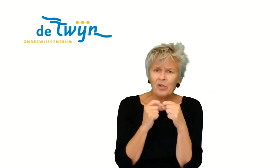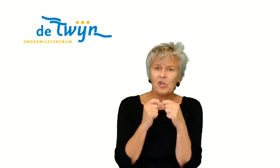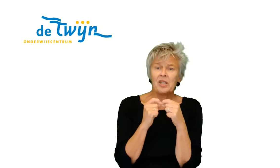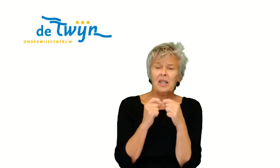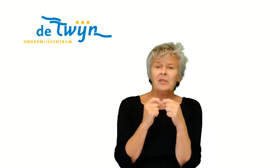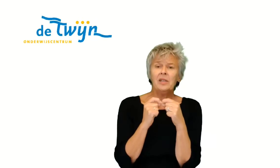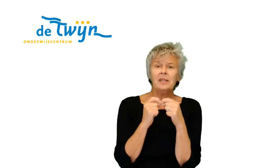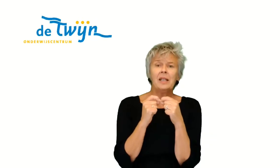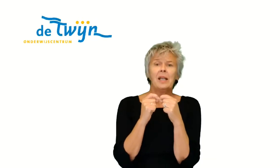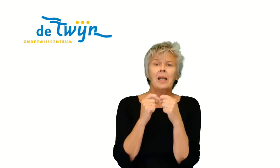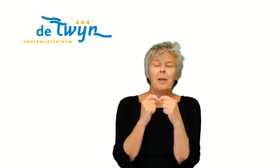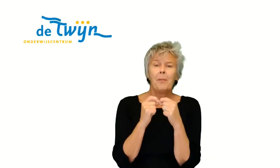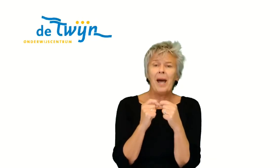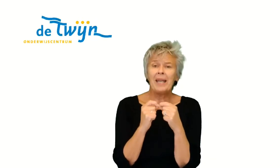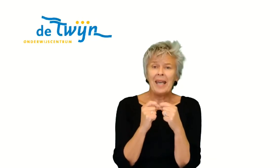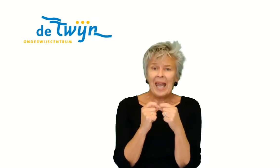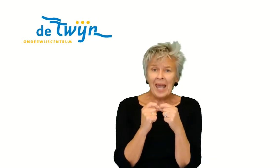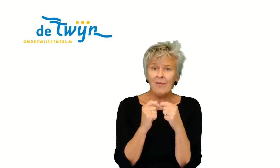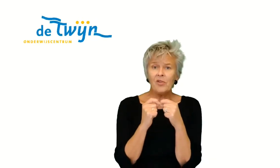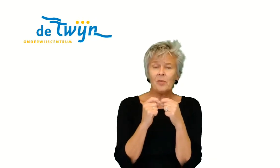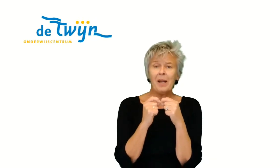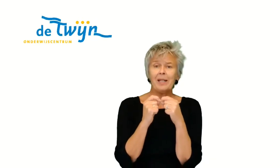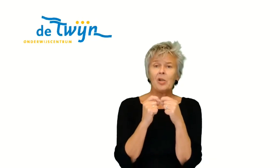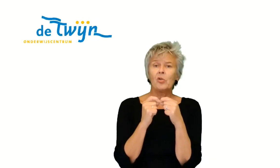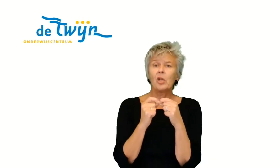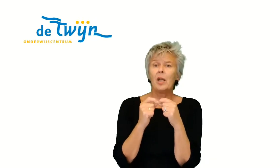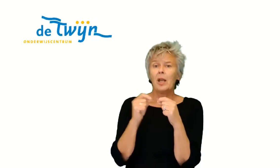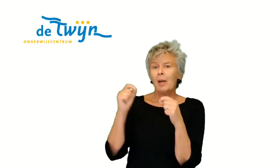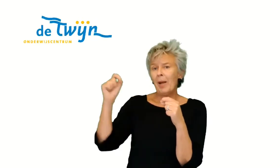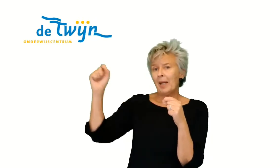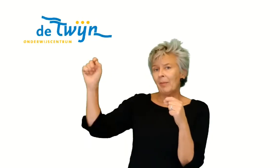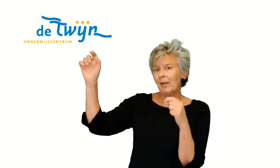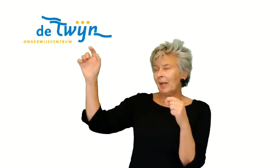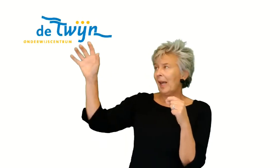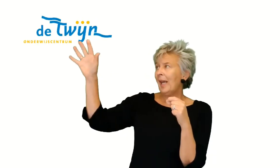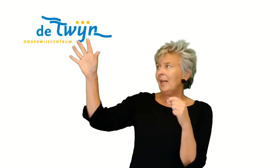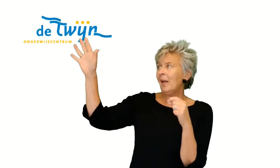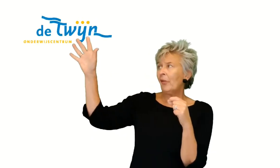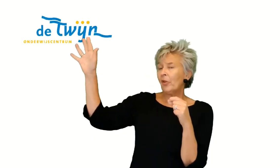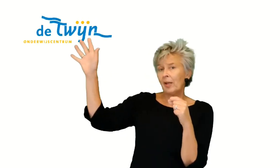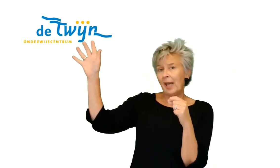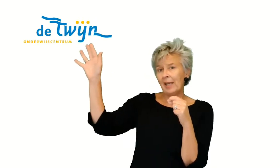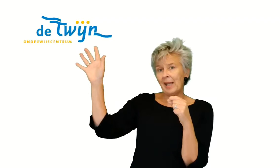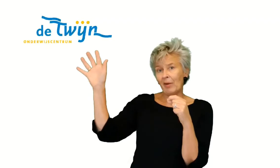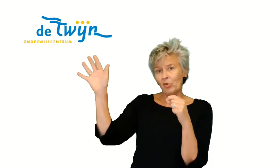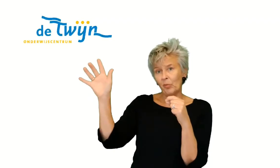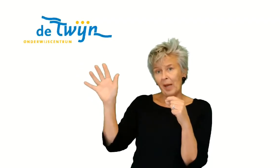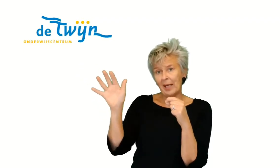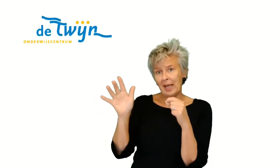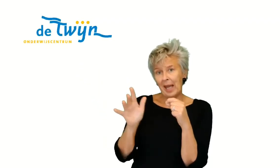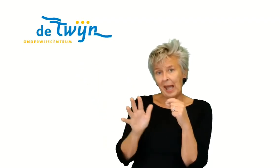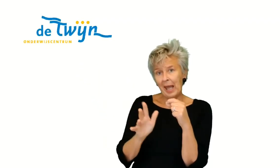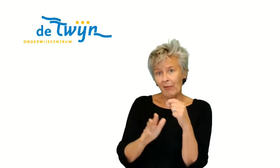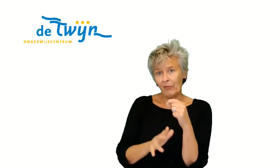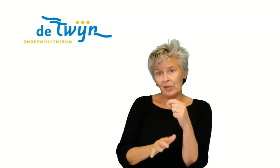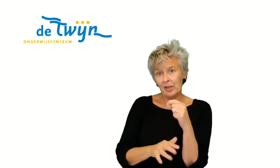een steeltje, maar de herfst maakt ze los. Maak je met de ene hand ga je de herfst, maar de herfst